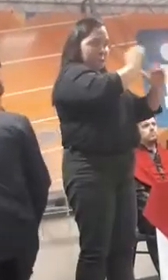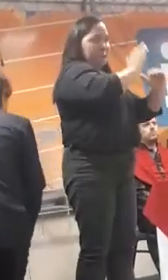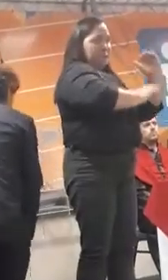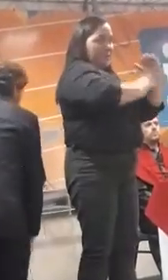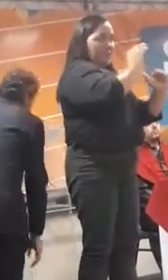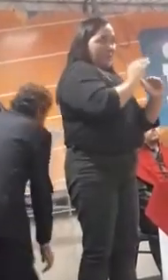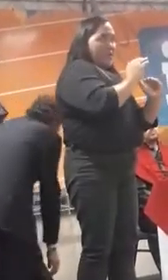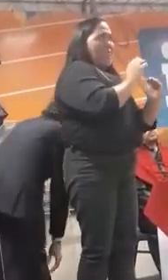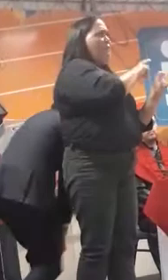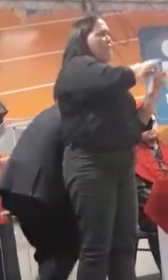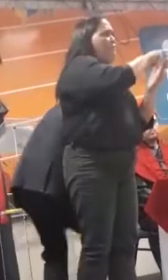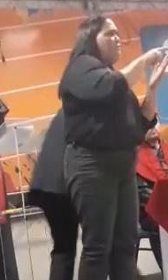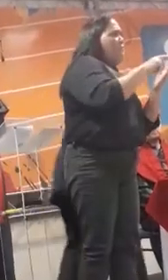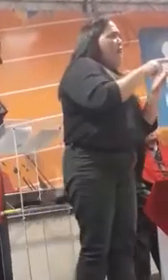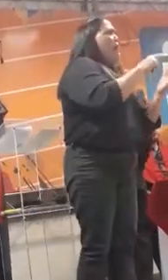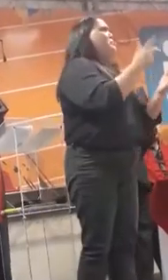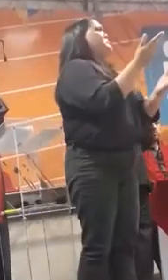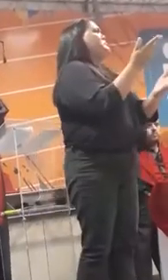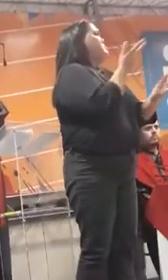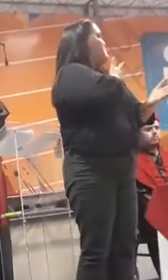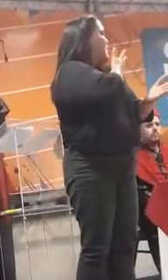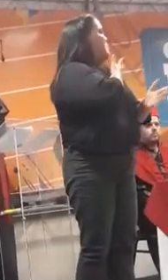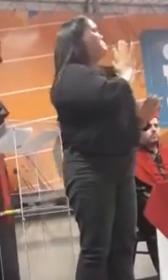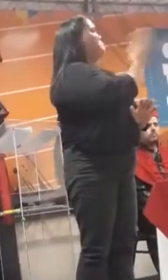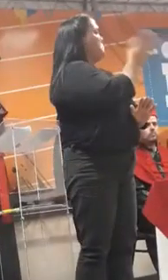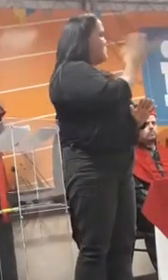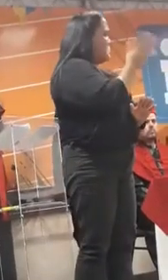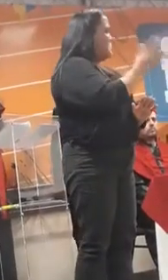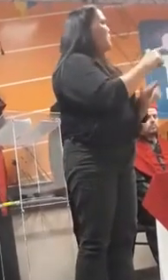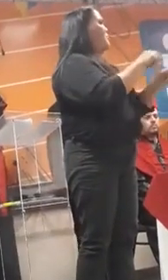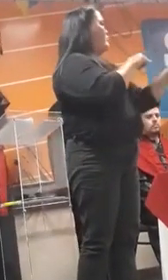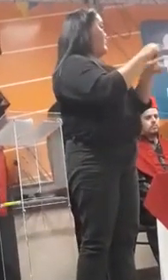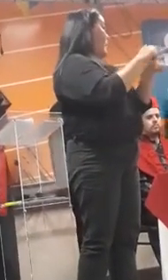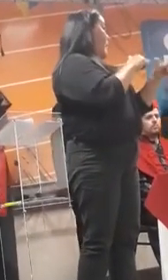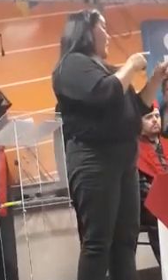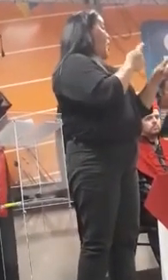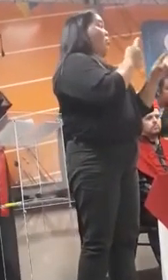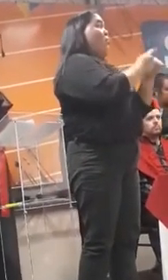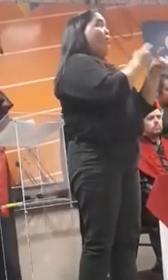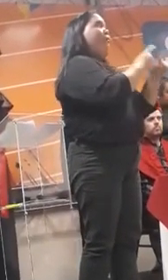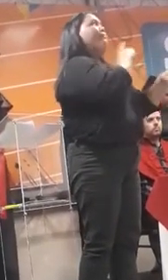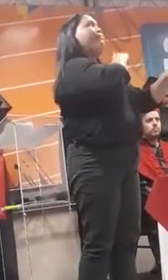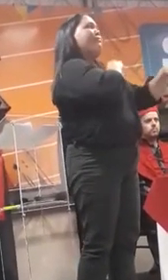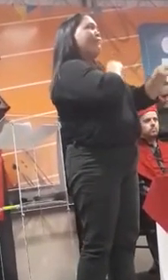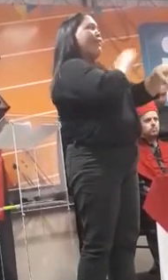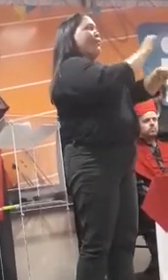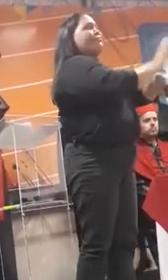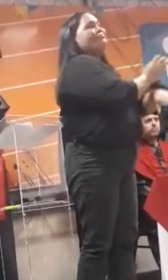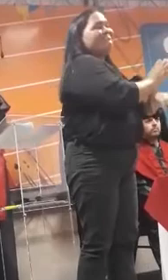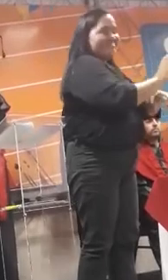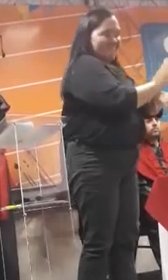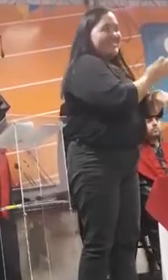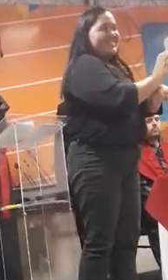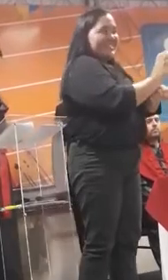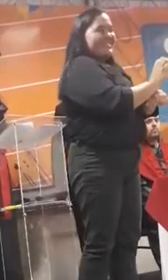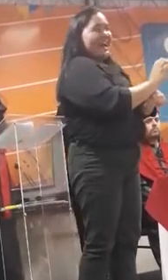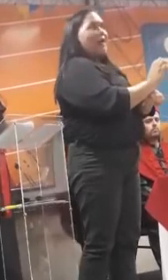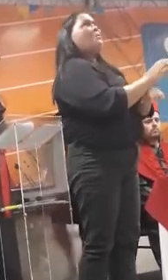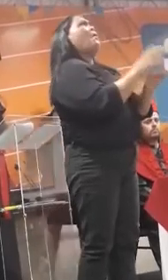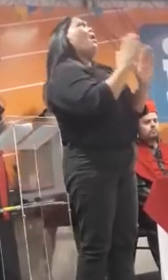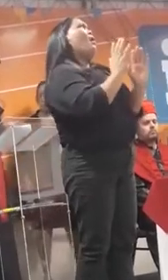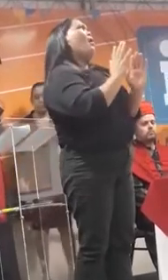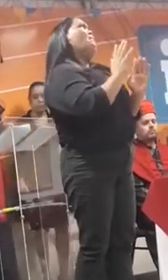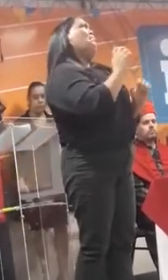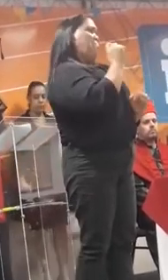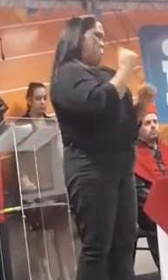aqui já trabalham, contratados a partir do estágio. Podemos ser empreendedores, ou podemos seguir